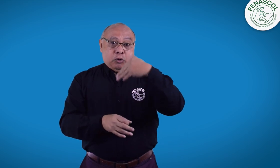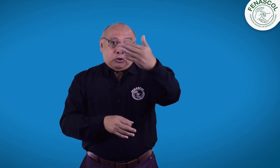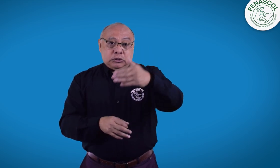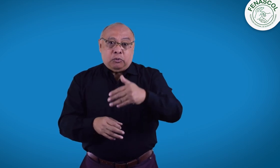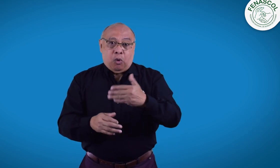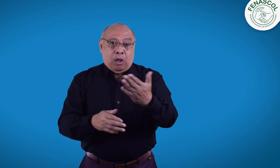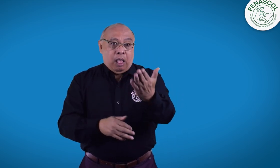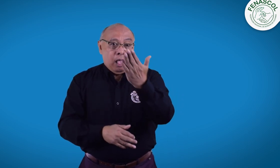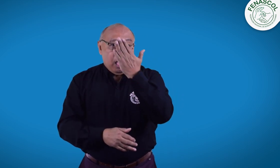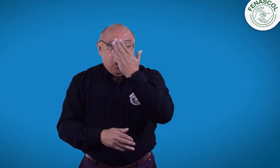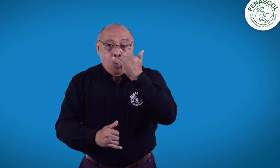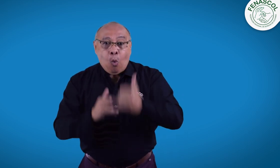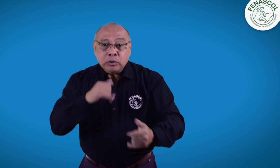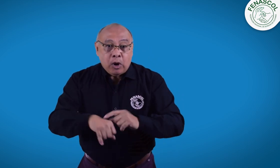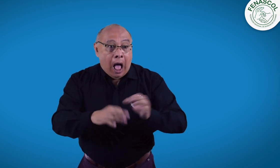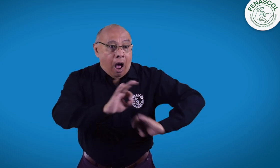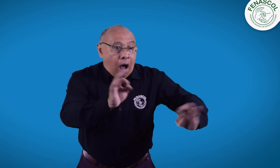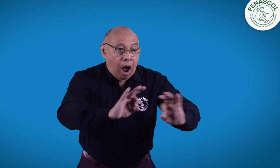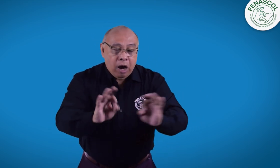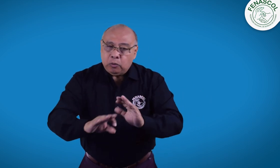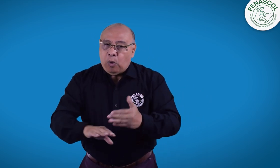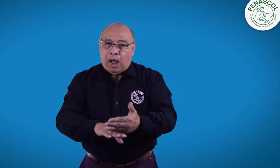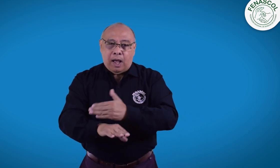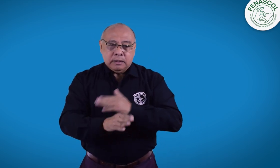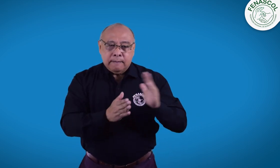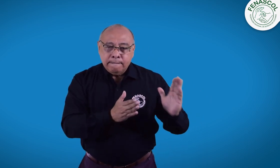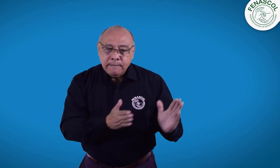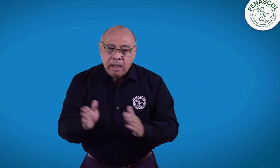votaciones, sino que de manera anticipada se haga la planeación.